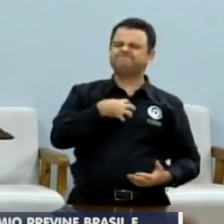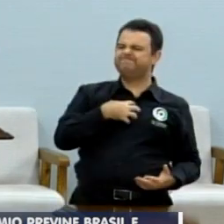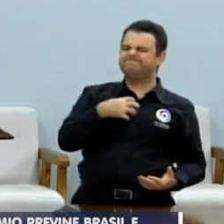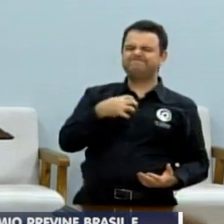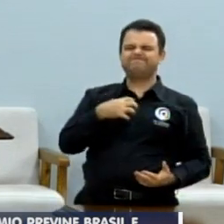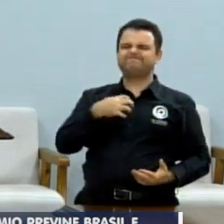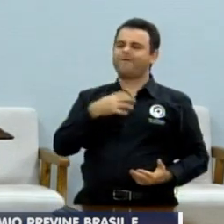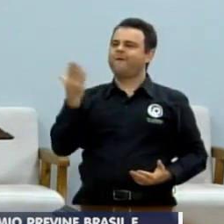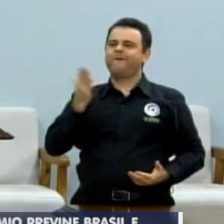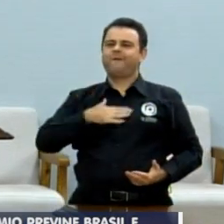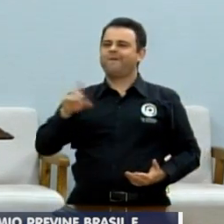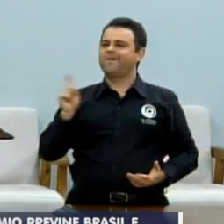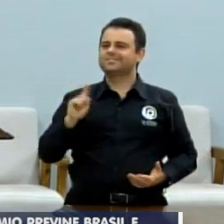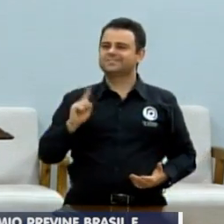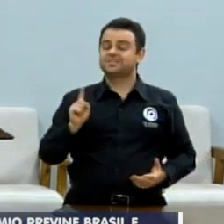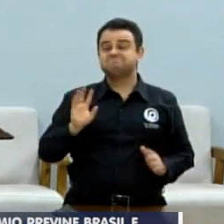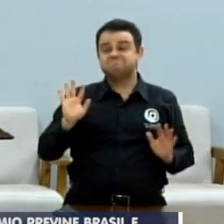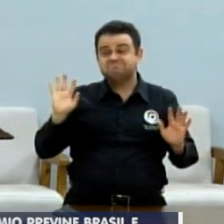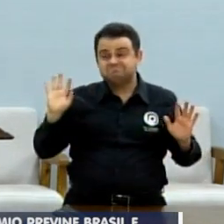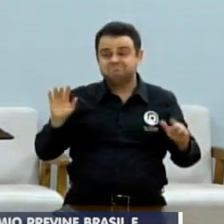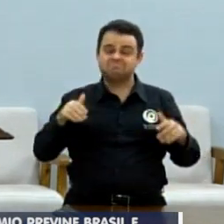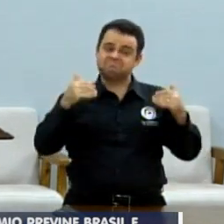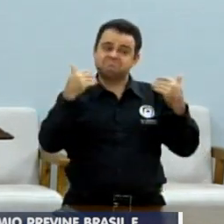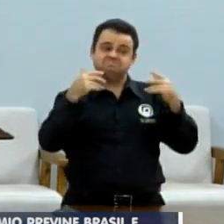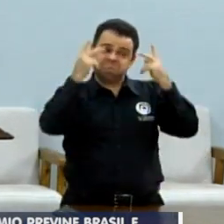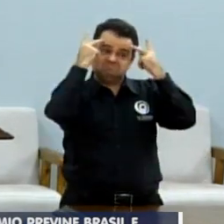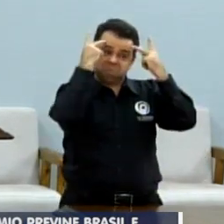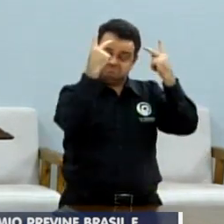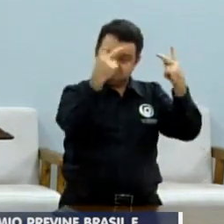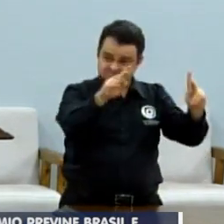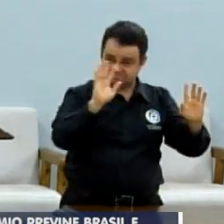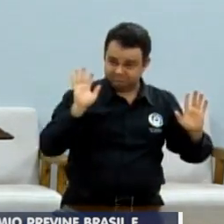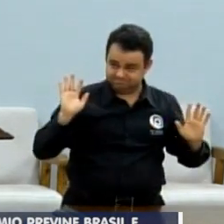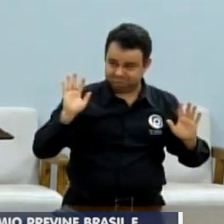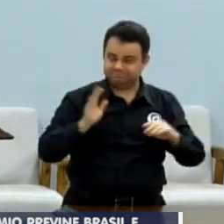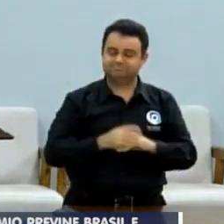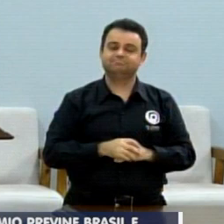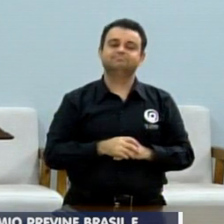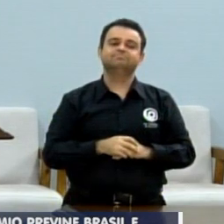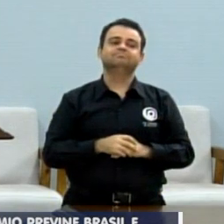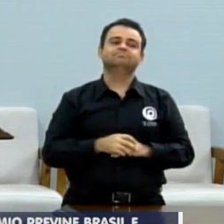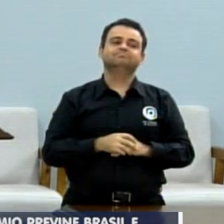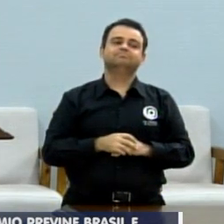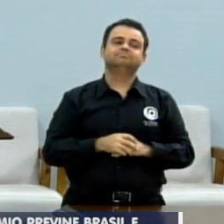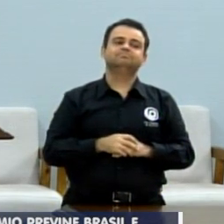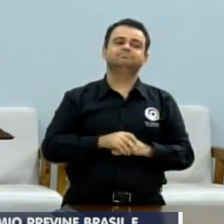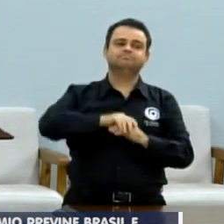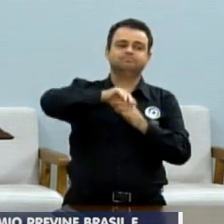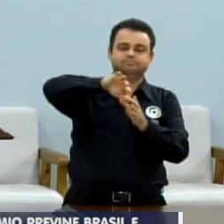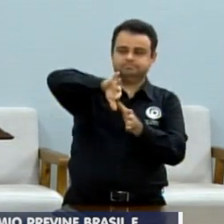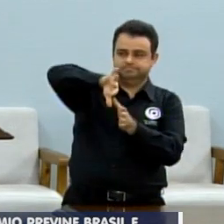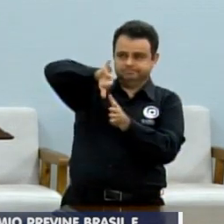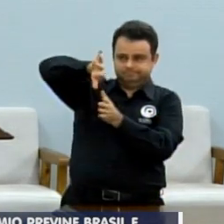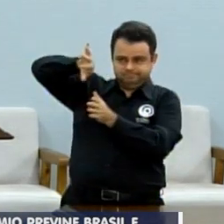Fazer o quê, então? Deixa que eles fiquem incomodados. Vamos lá agora falar dessa situação aqui,